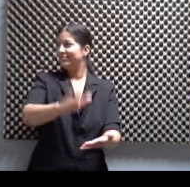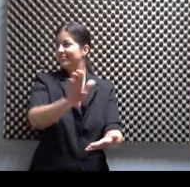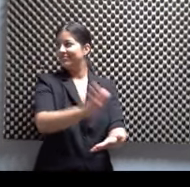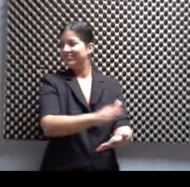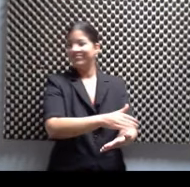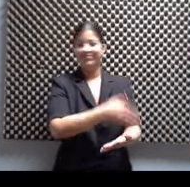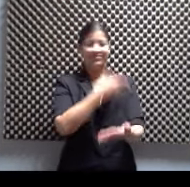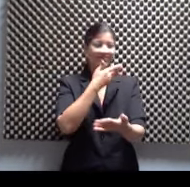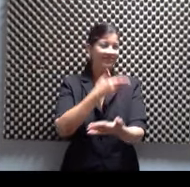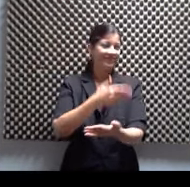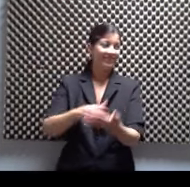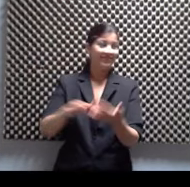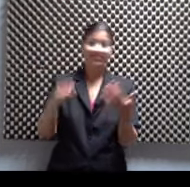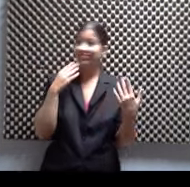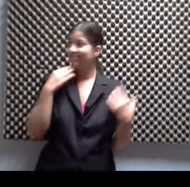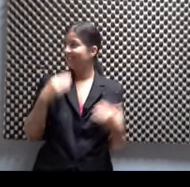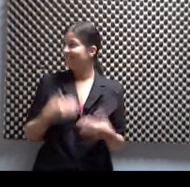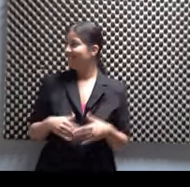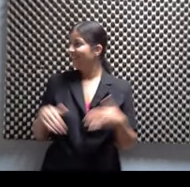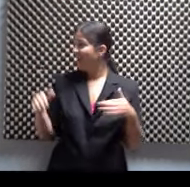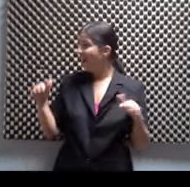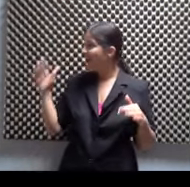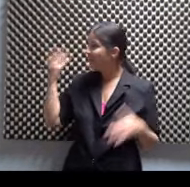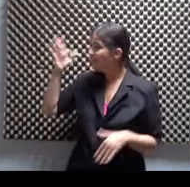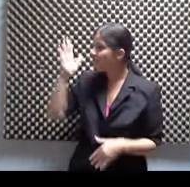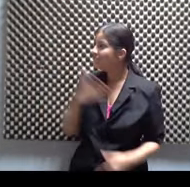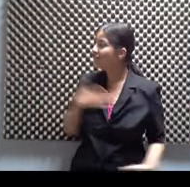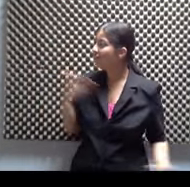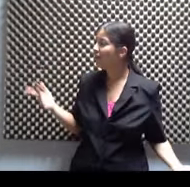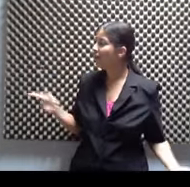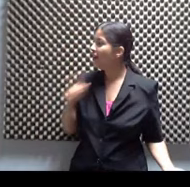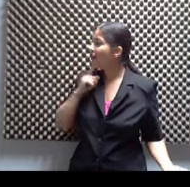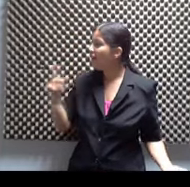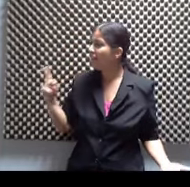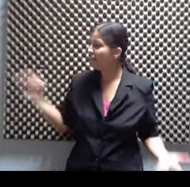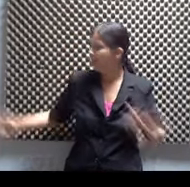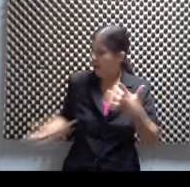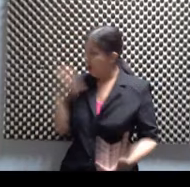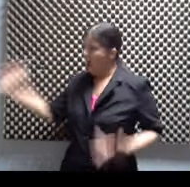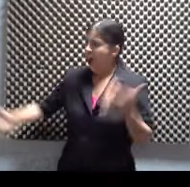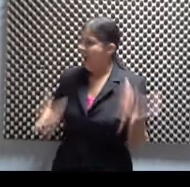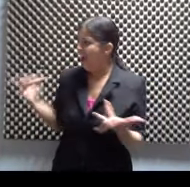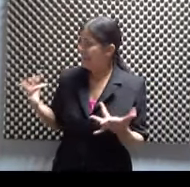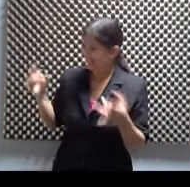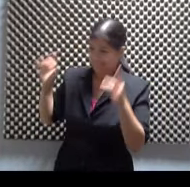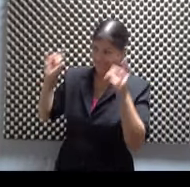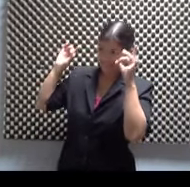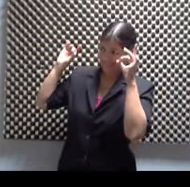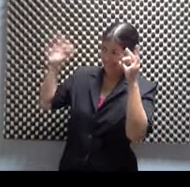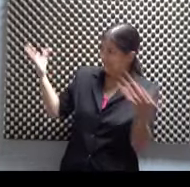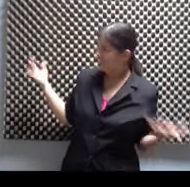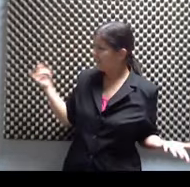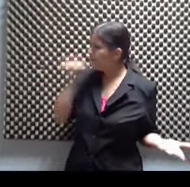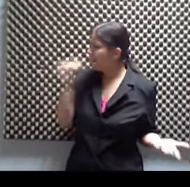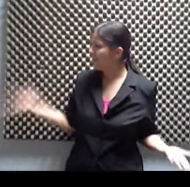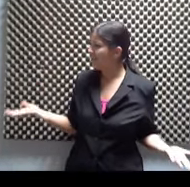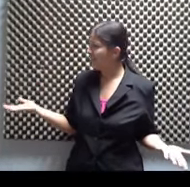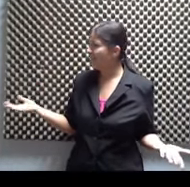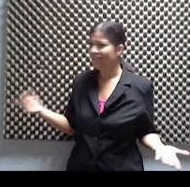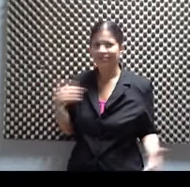¡Ay, Virgen Santa! Pero eso es un exceso de ímpetu. Que yo escuché, que dijo él. Yo